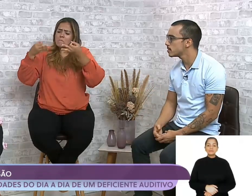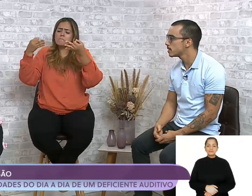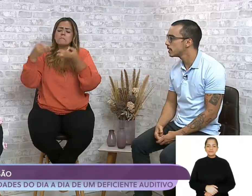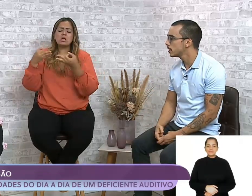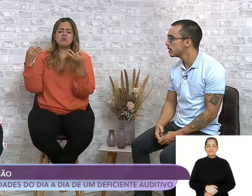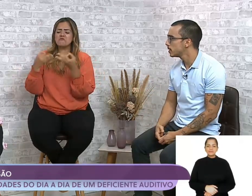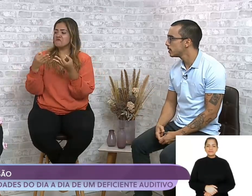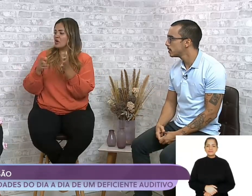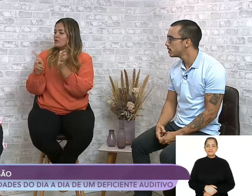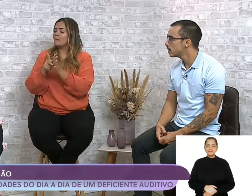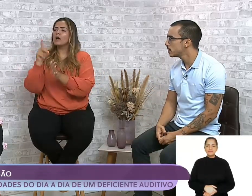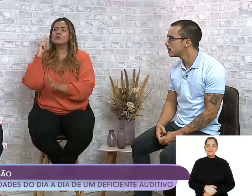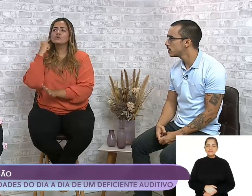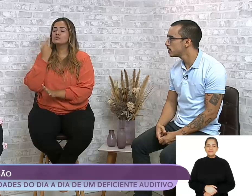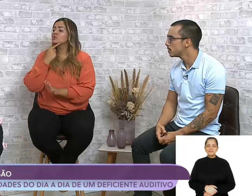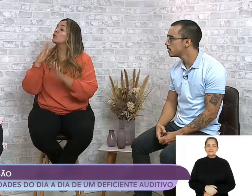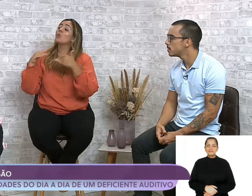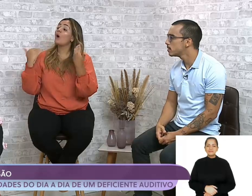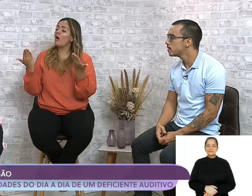vocês?